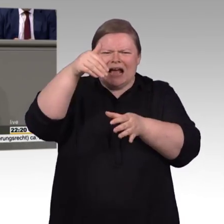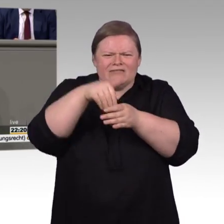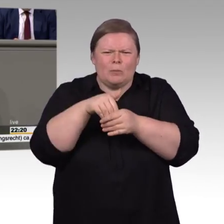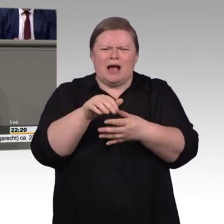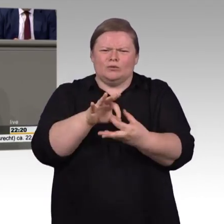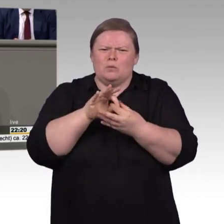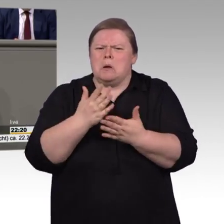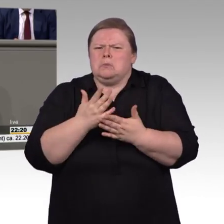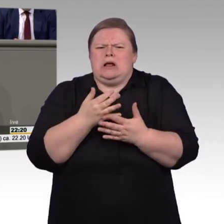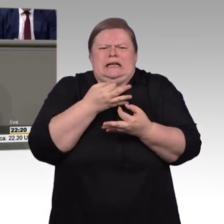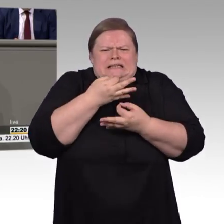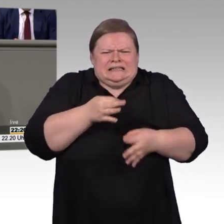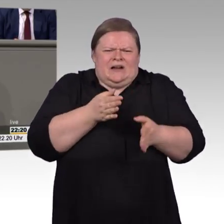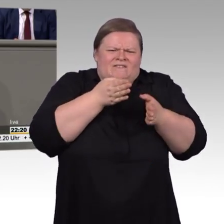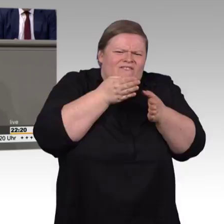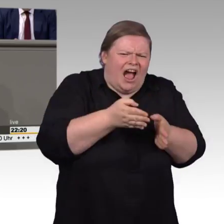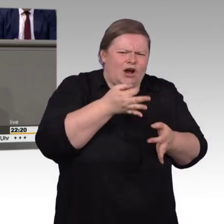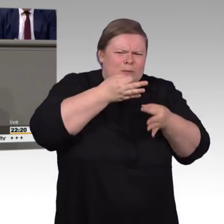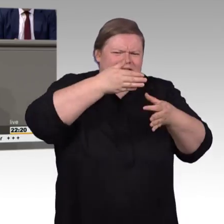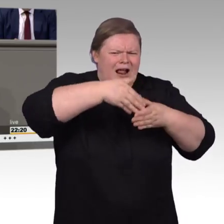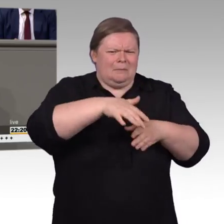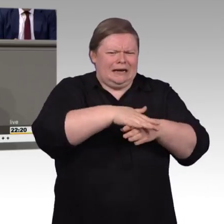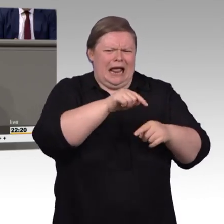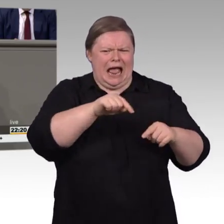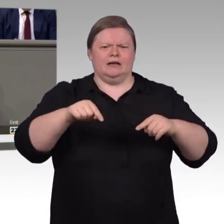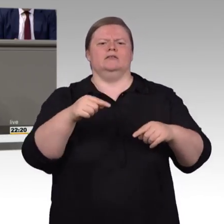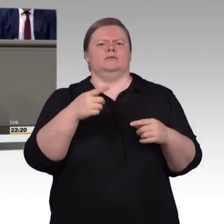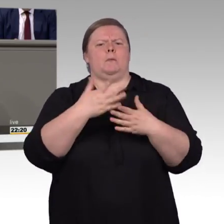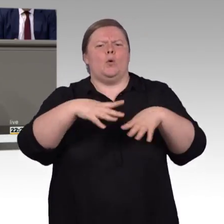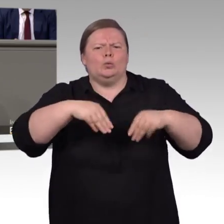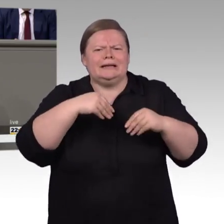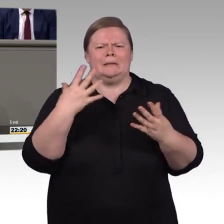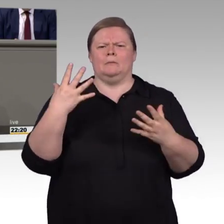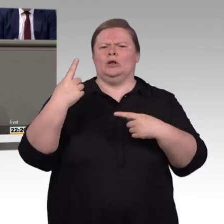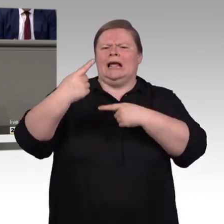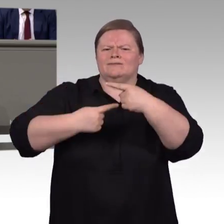gemeint sind, im sehr fachspezifischen Bereich für Unternehmen oder für die weitere Entwicklung.